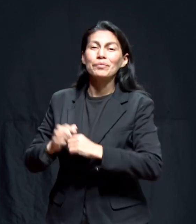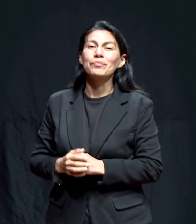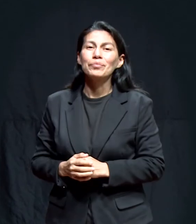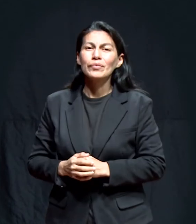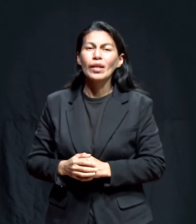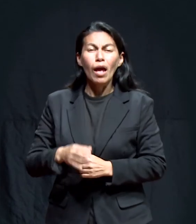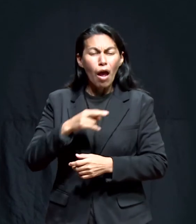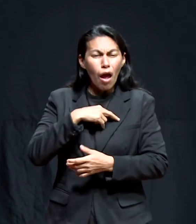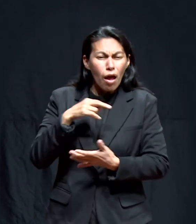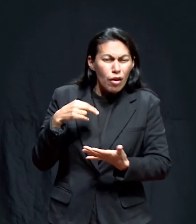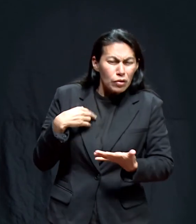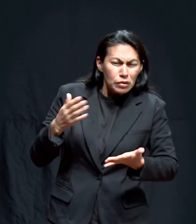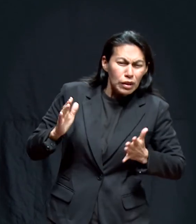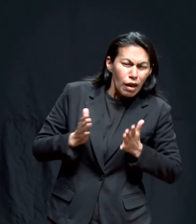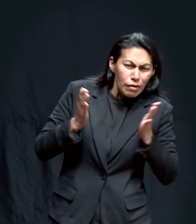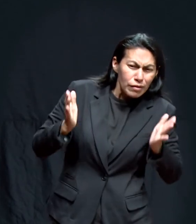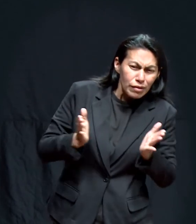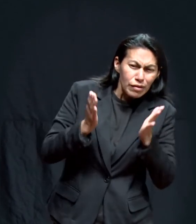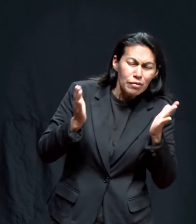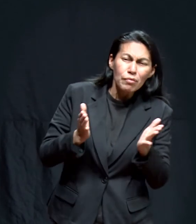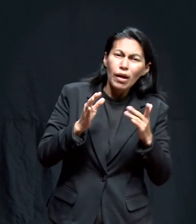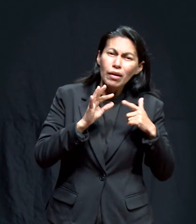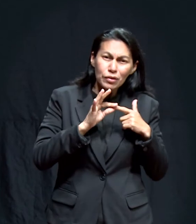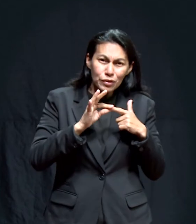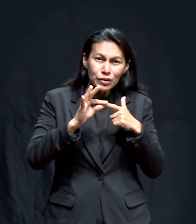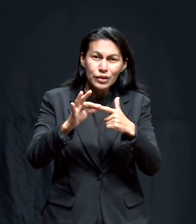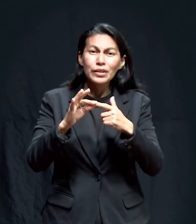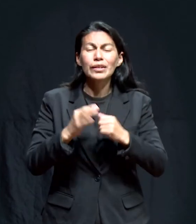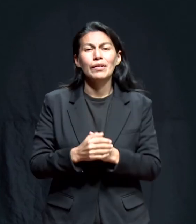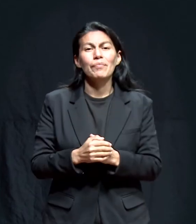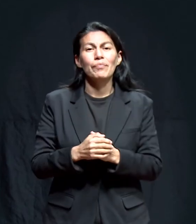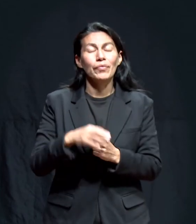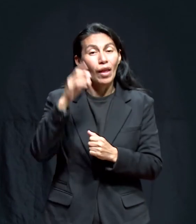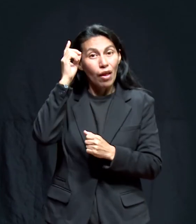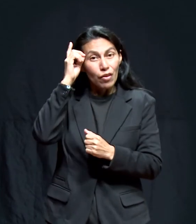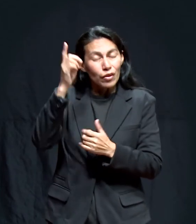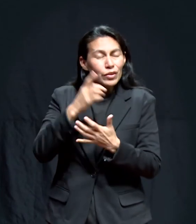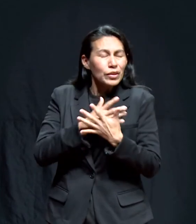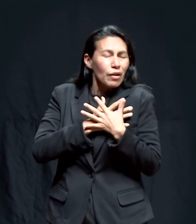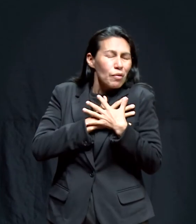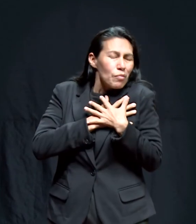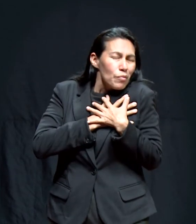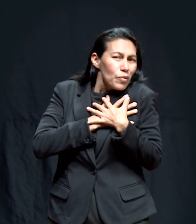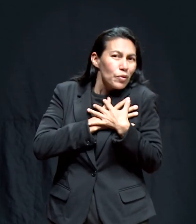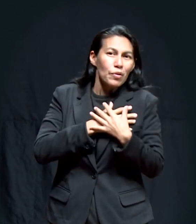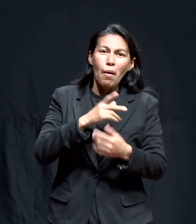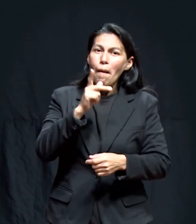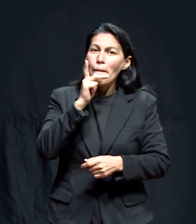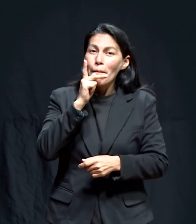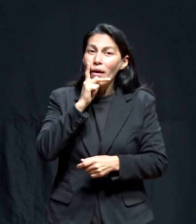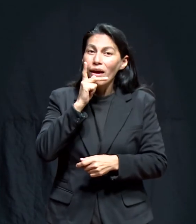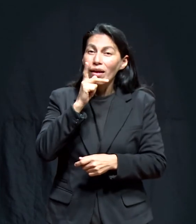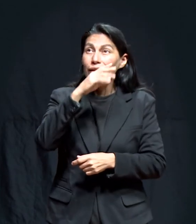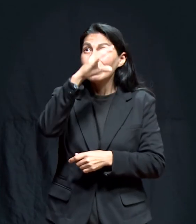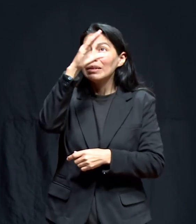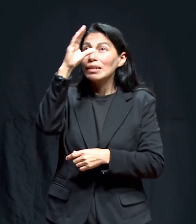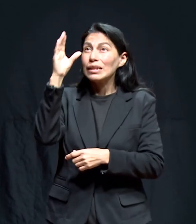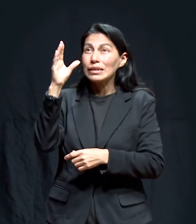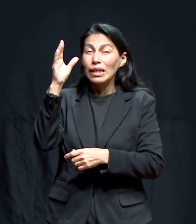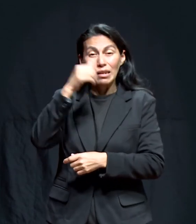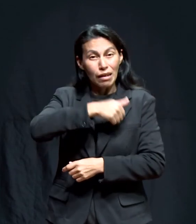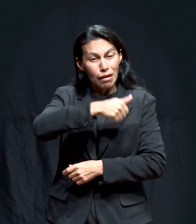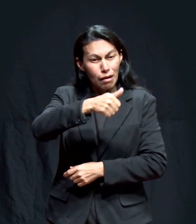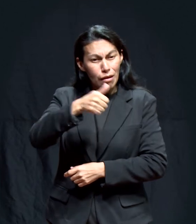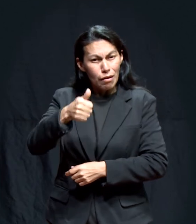nos orienta y nos anima. Dios es amor y es nuestro Padre celestial que tenemos el privilegio de